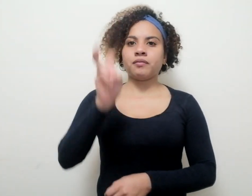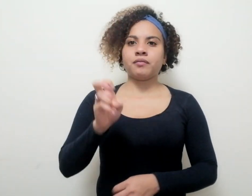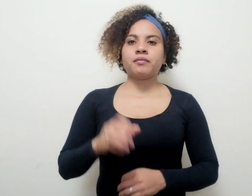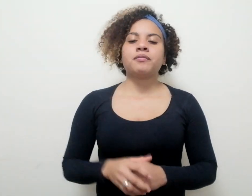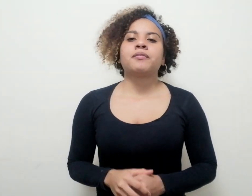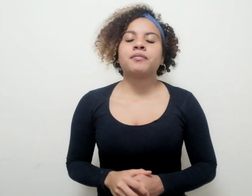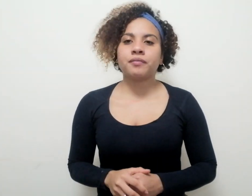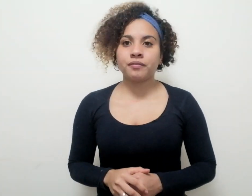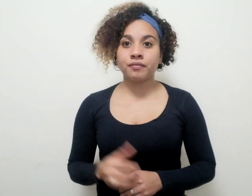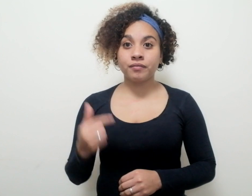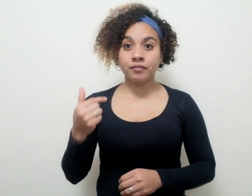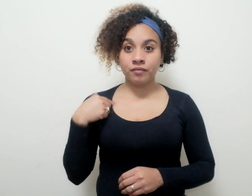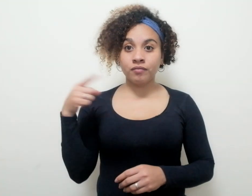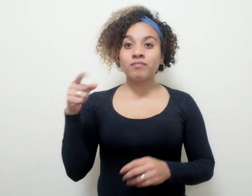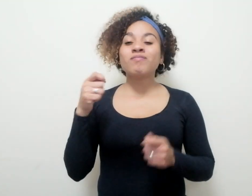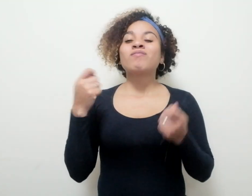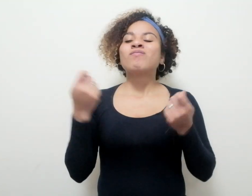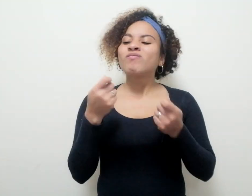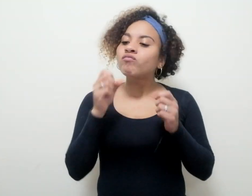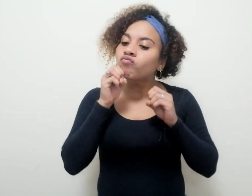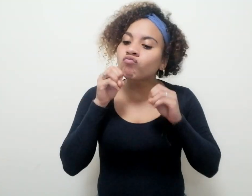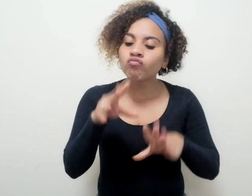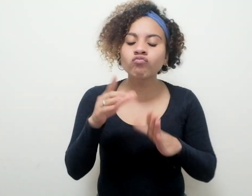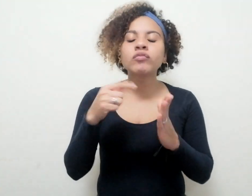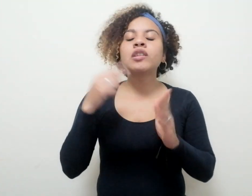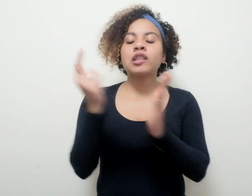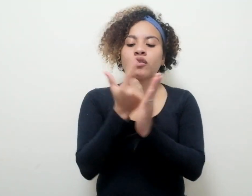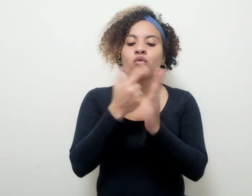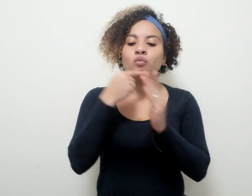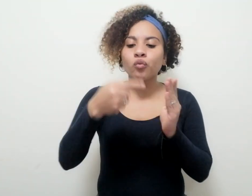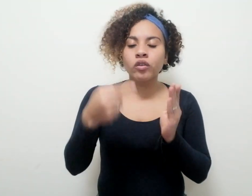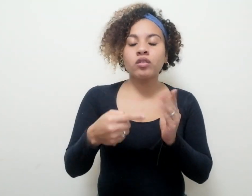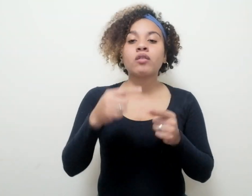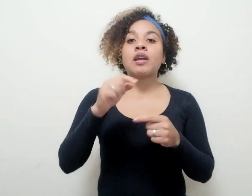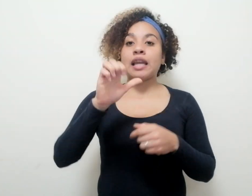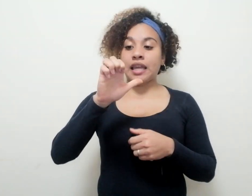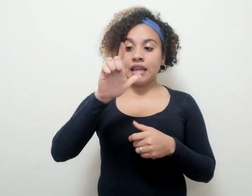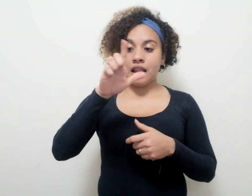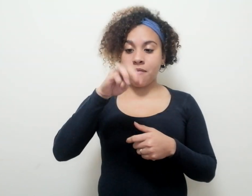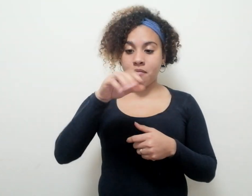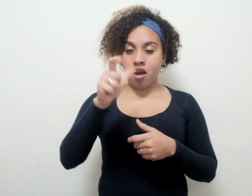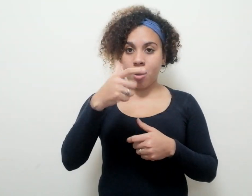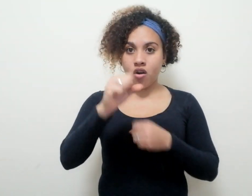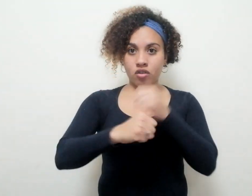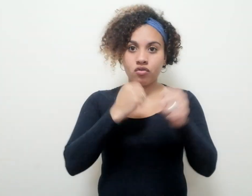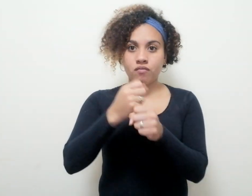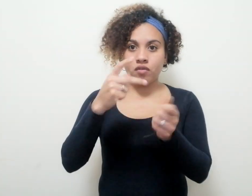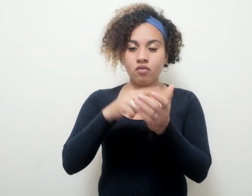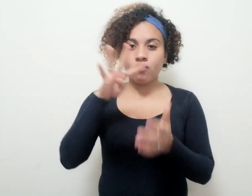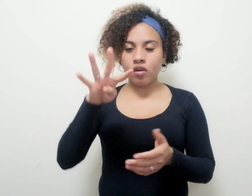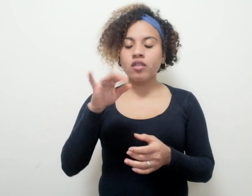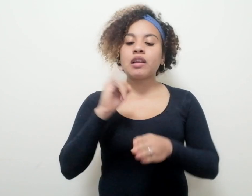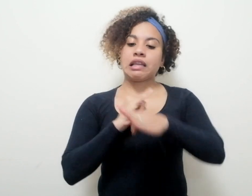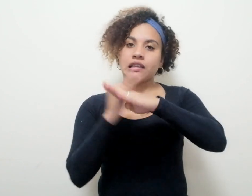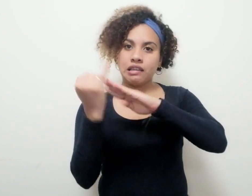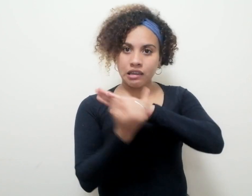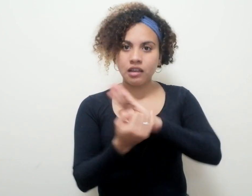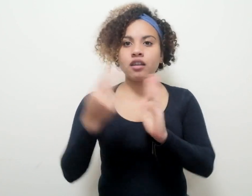Ha publicado los libros de cuentos El Mago, 2004, Las Islas, 2006,